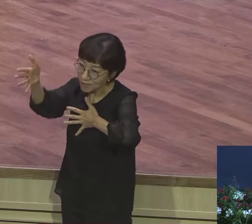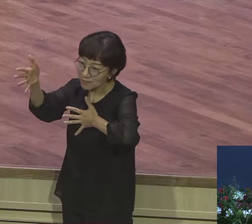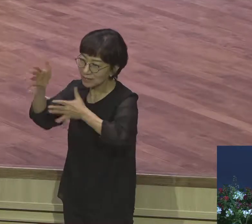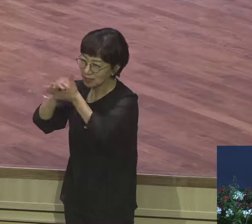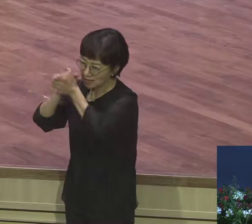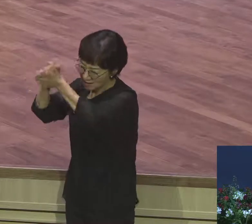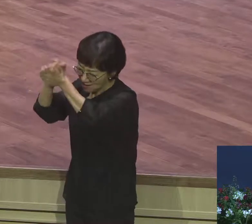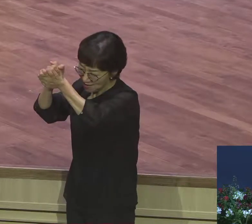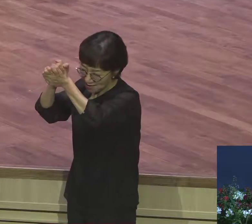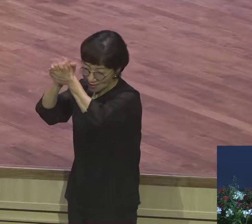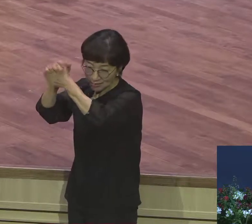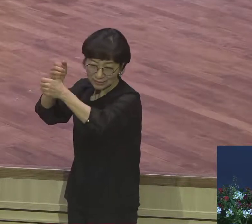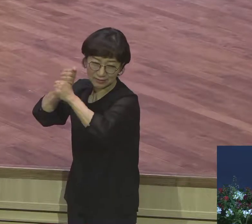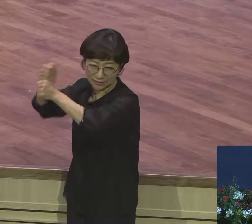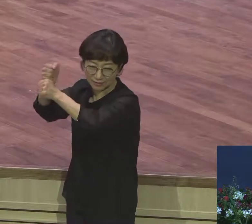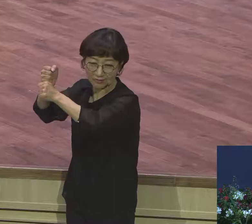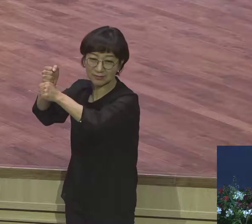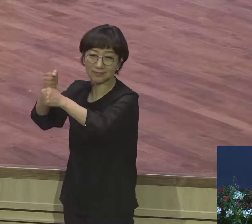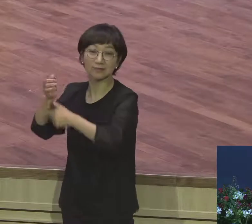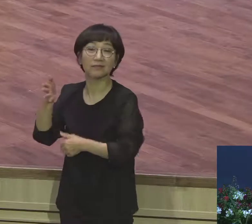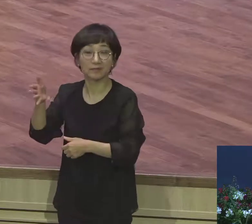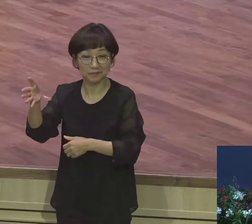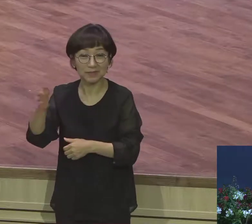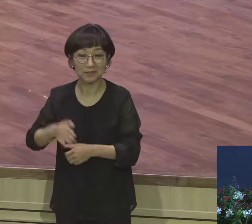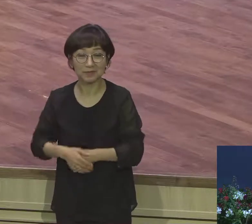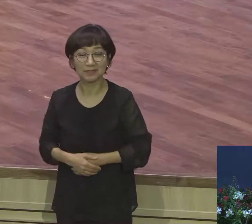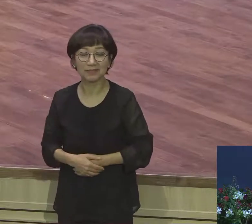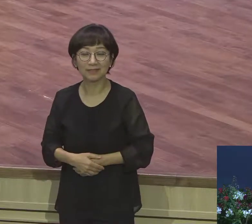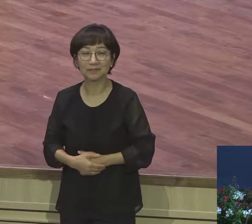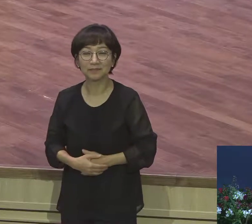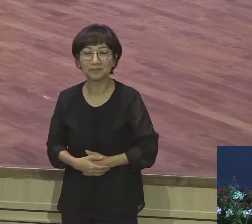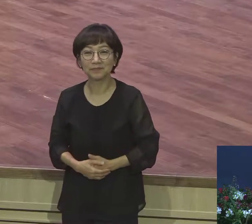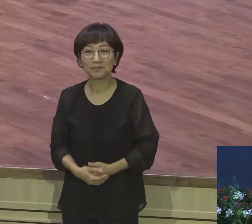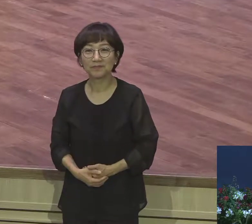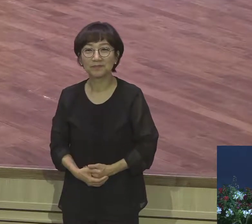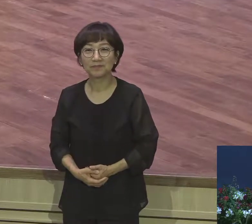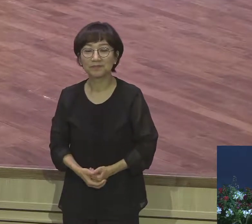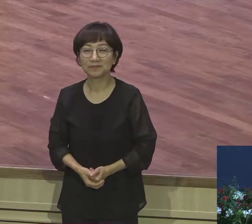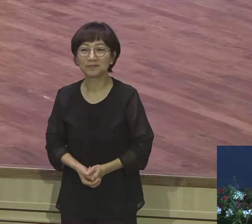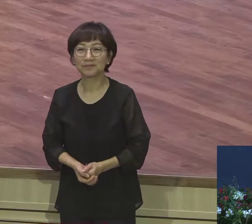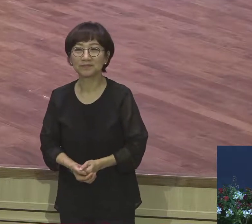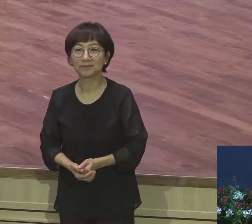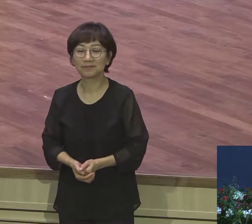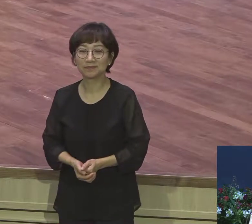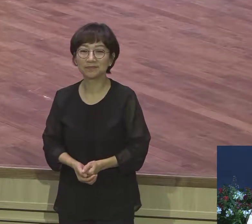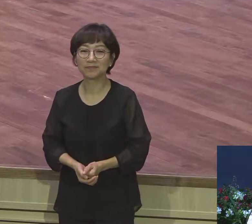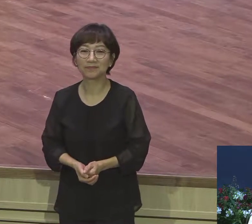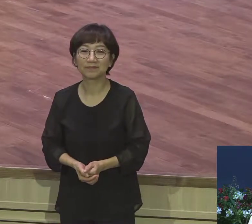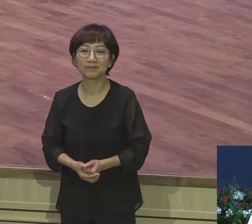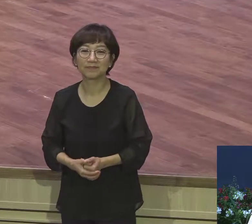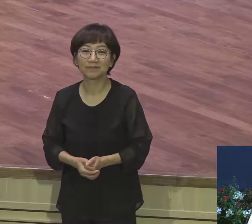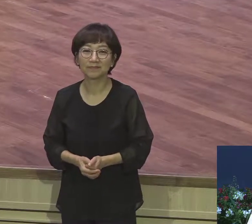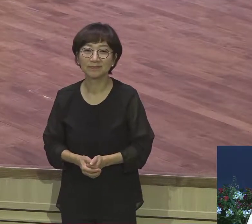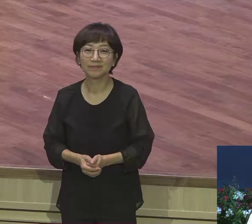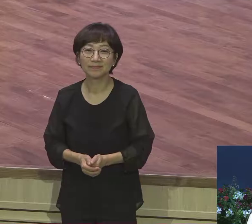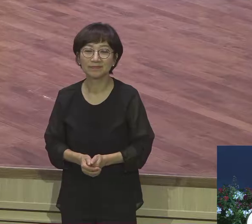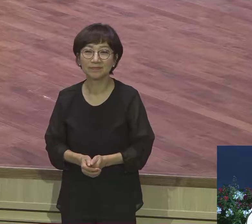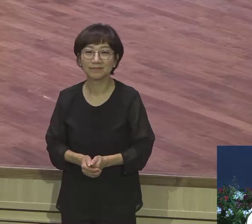기도에서 이런 말이 있습니다 기도가 최후의 수단이 아닌 첫 번째 수단이 되어야 한다